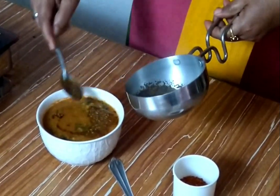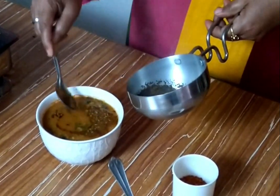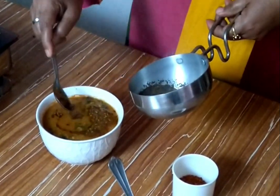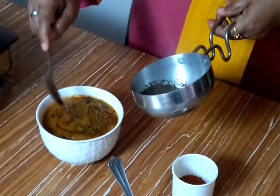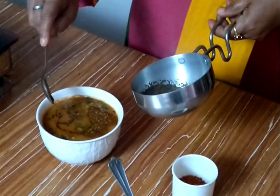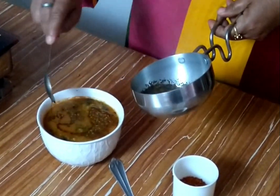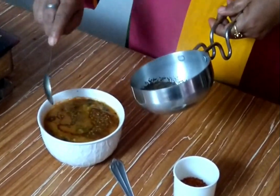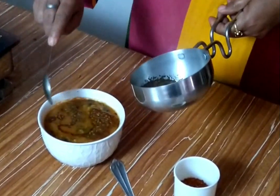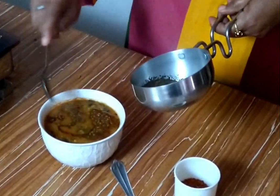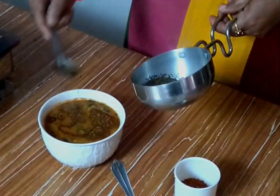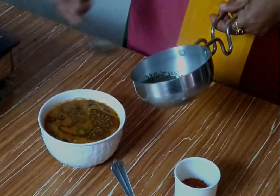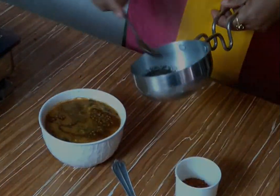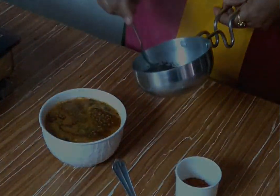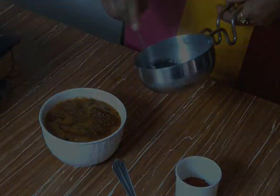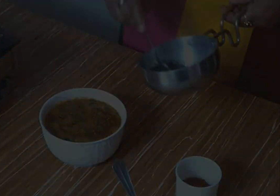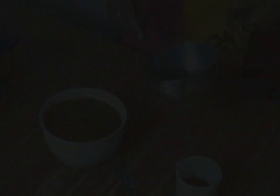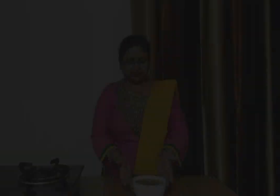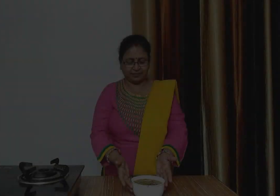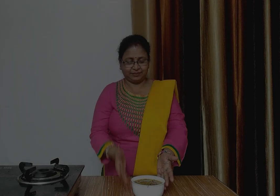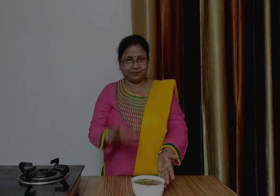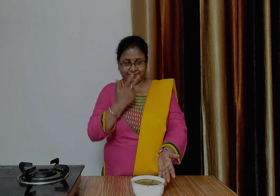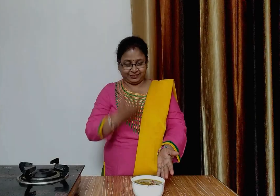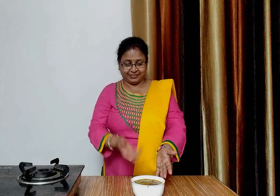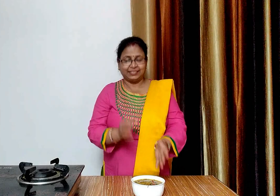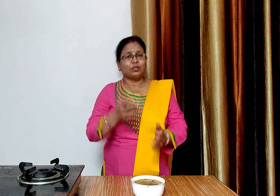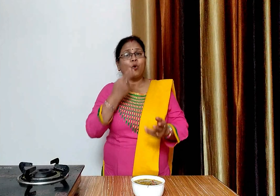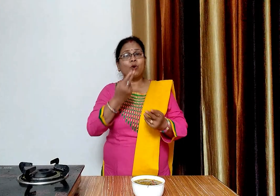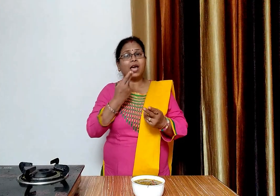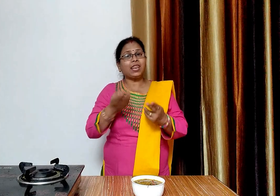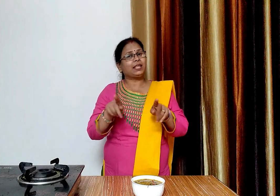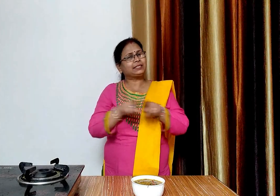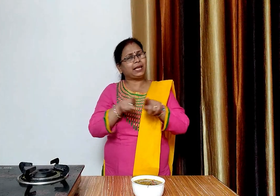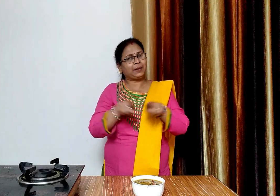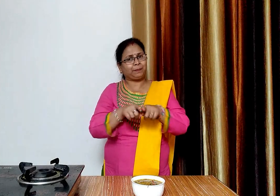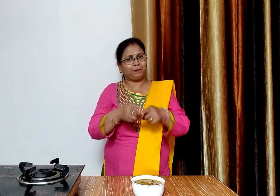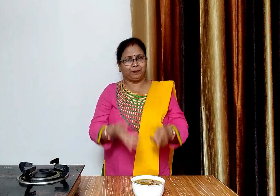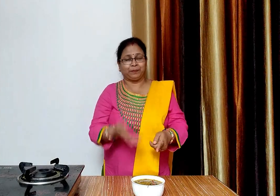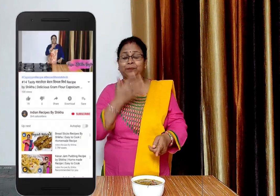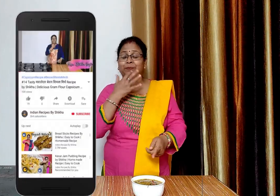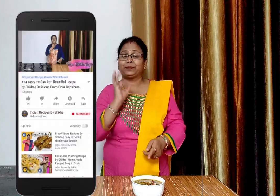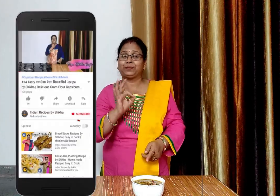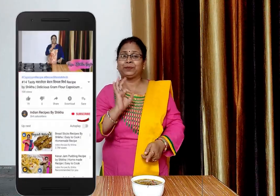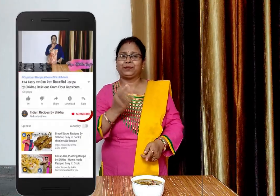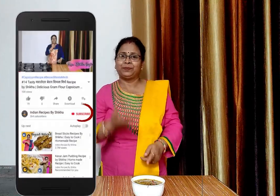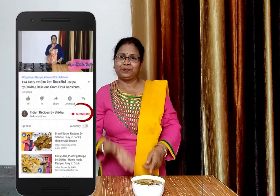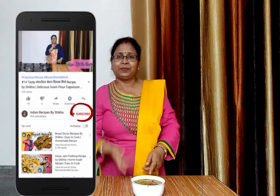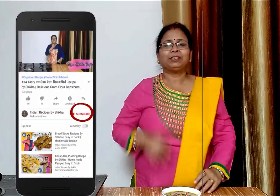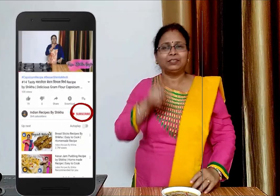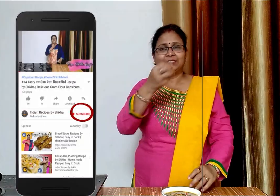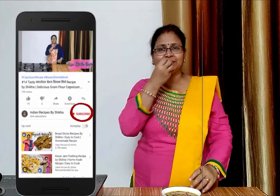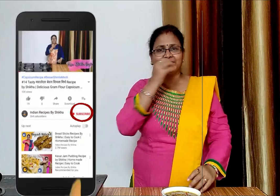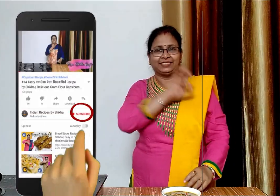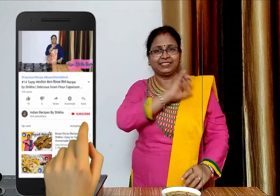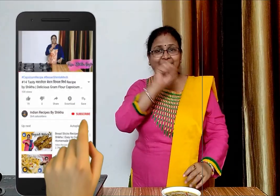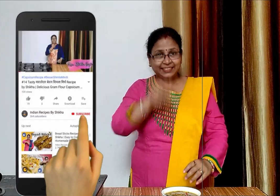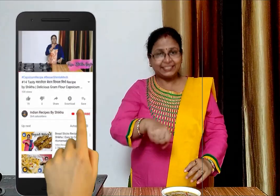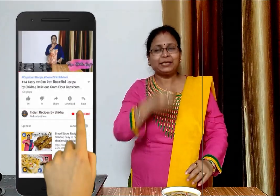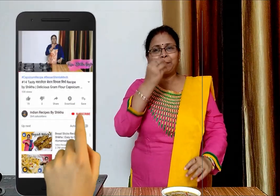धावे जैसे दड़के वाली दाल बनकर तयार है यह बहुत स्वादिश्ट होती है अगर आपको मेरी वीडियो पसंद आई हो तो इस वीडियो को